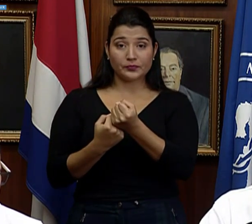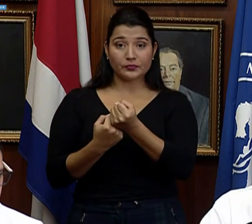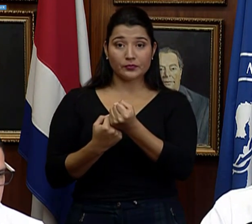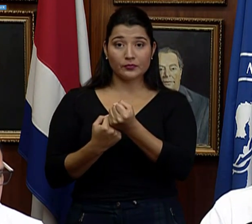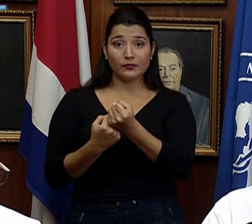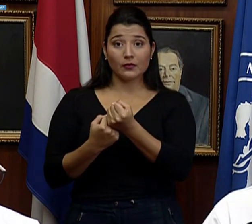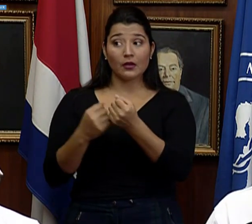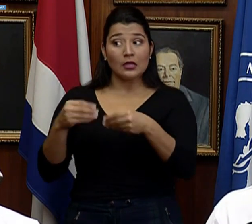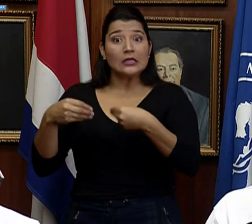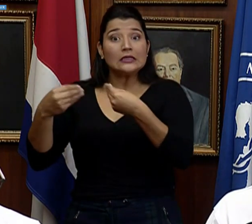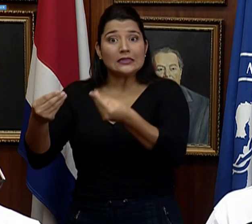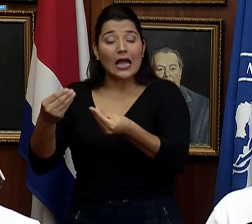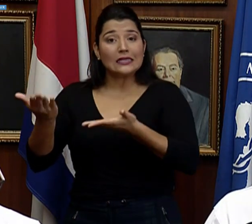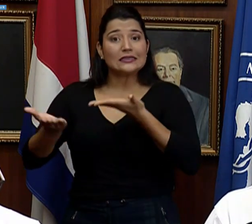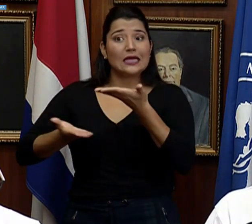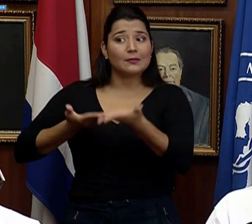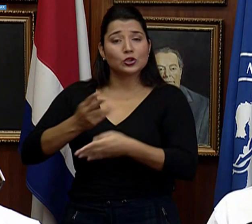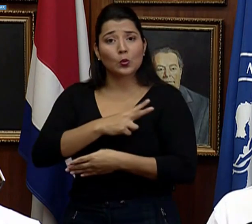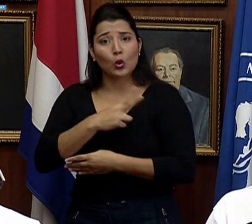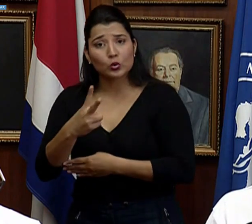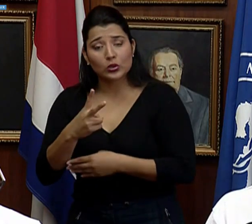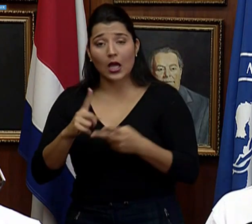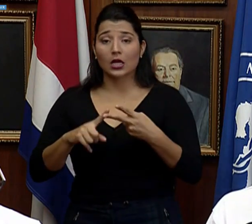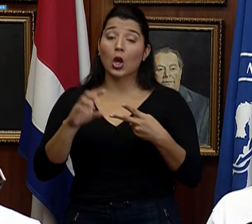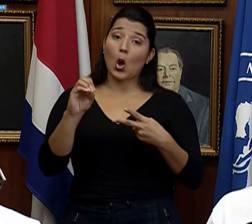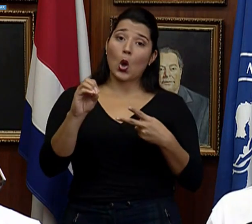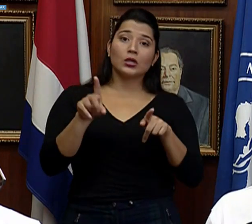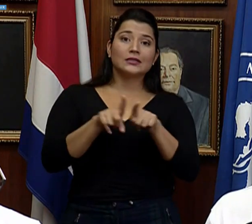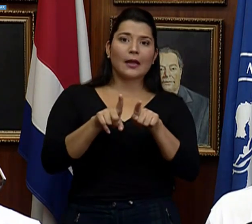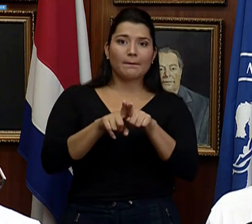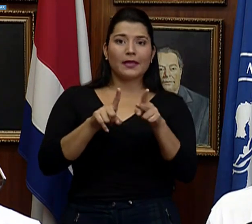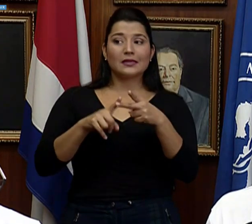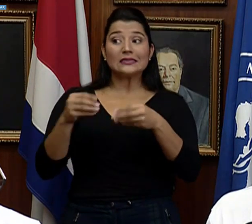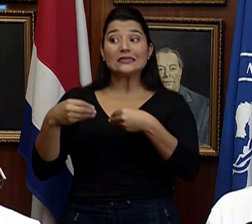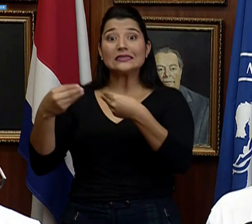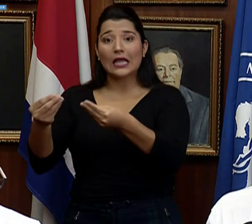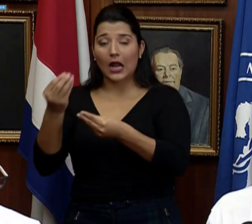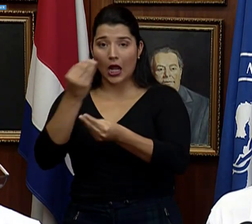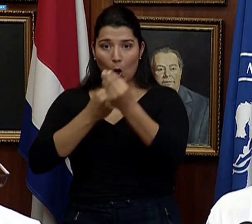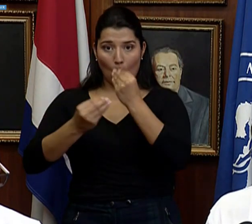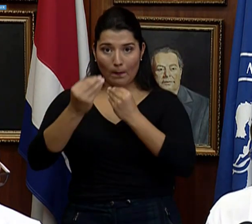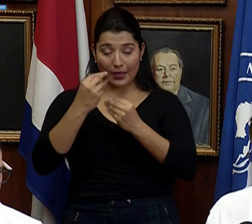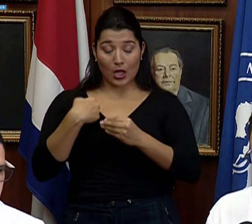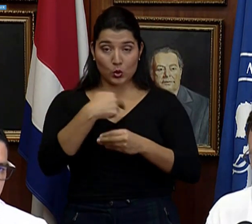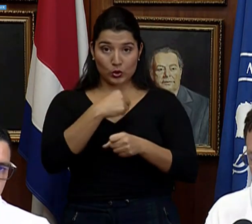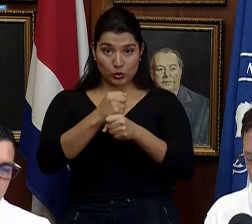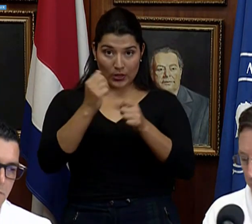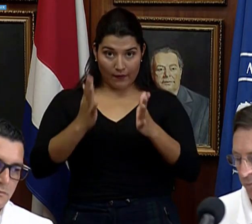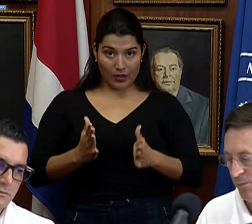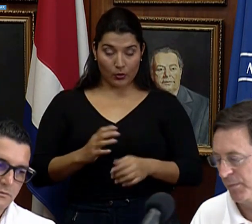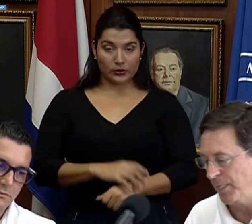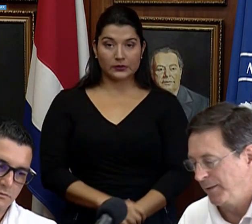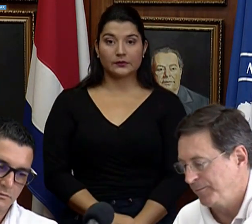ofrecer servicios de voluntariado y también traerle alimentos a nuestros funcionarios.